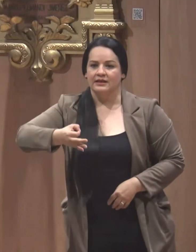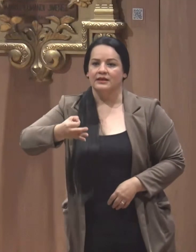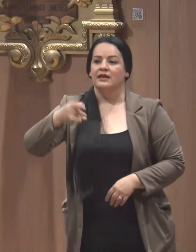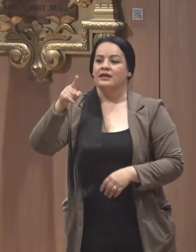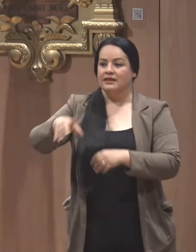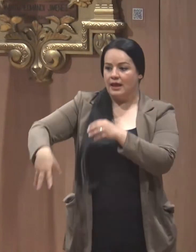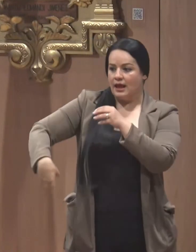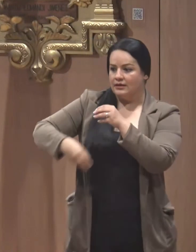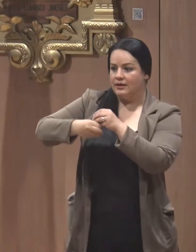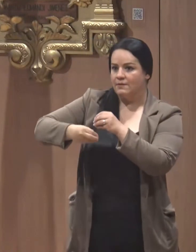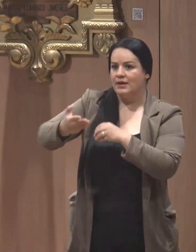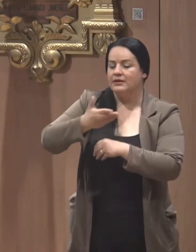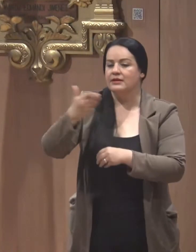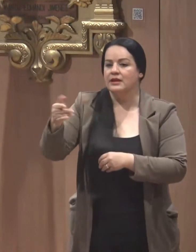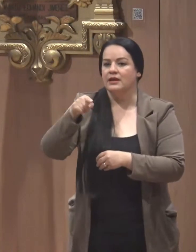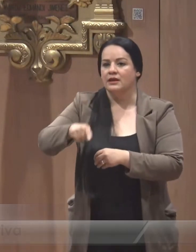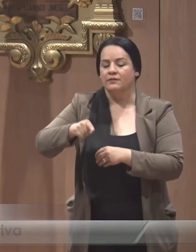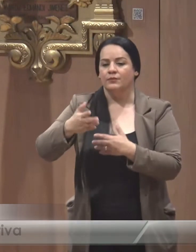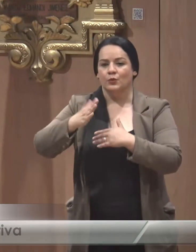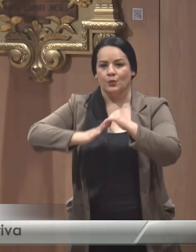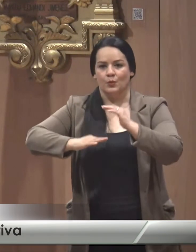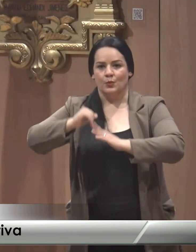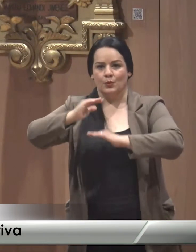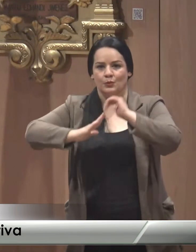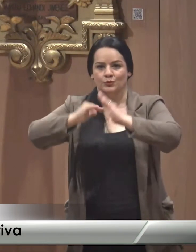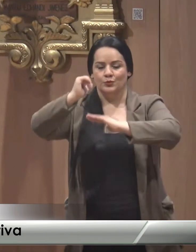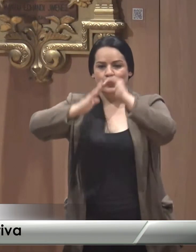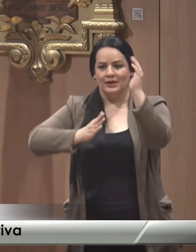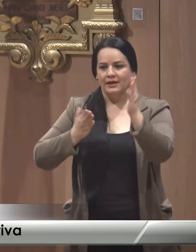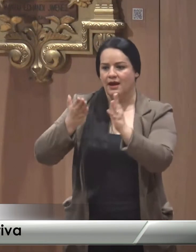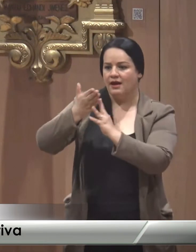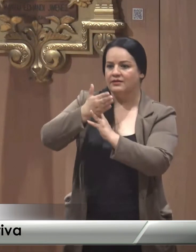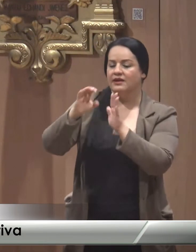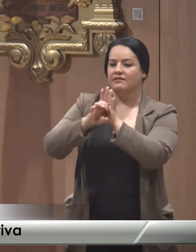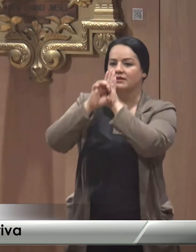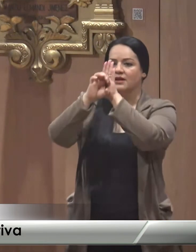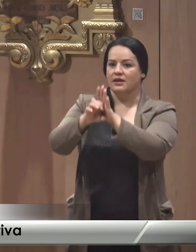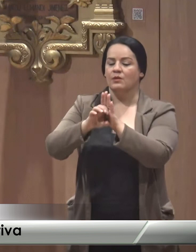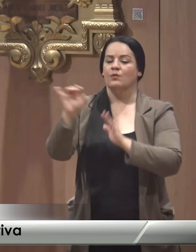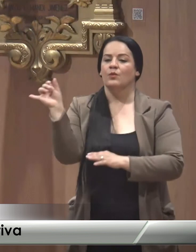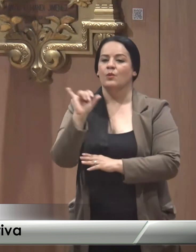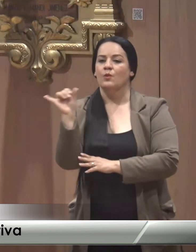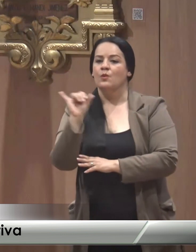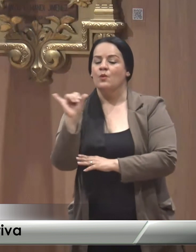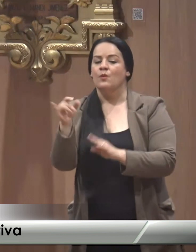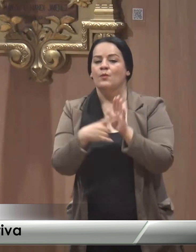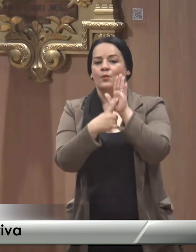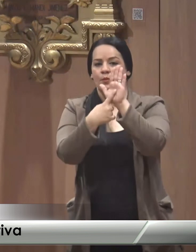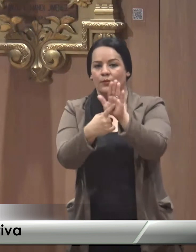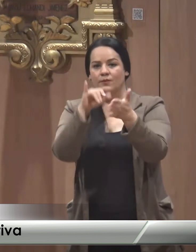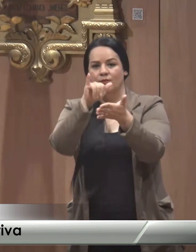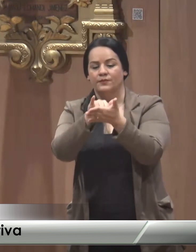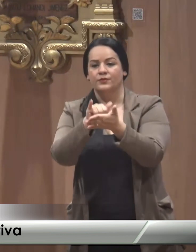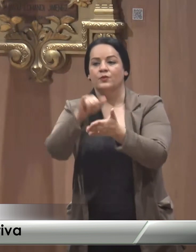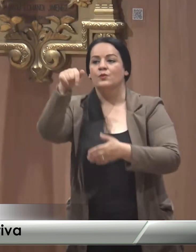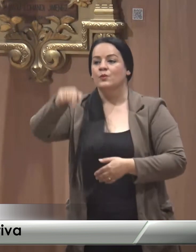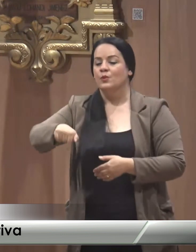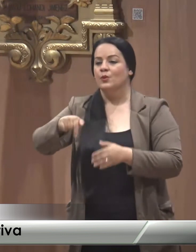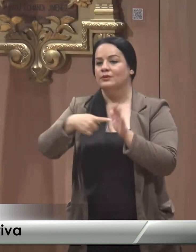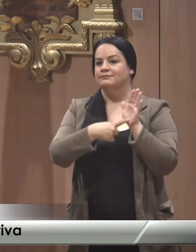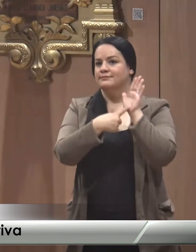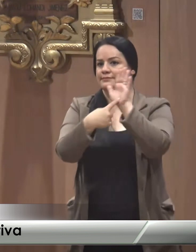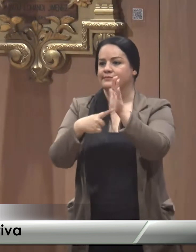además de que construyendo, construir a través del ejemplo, como muestra de ello, hoy estamos